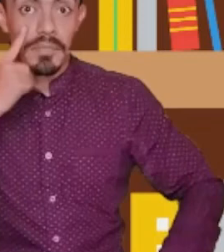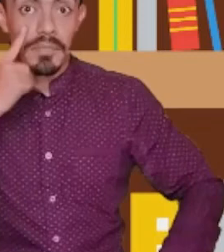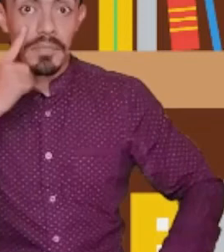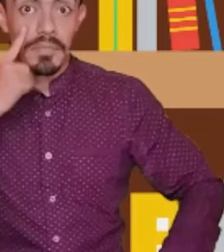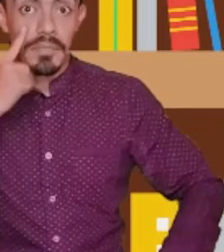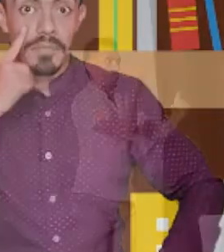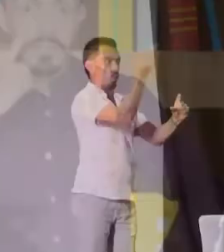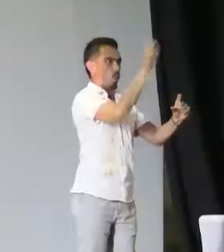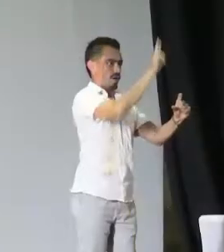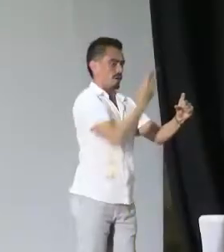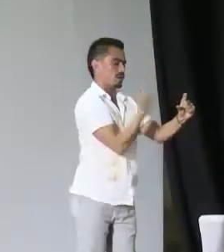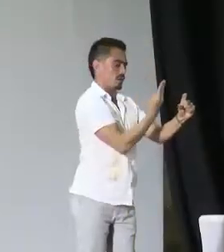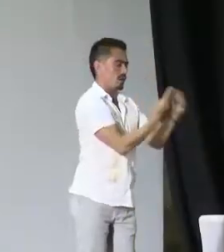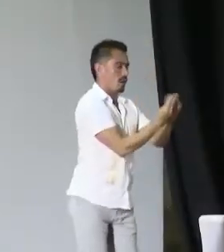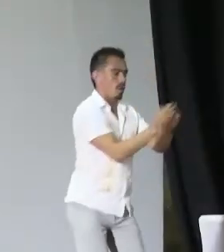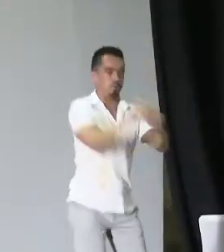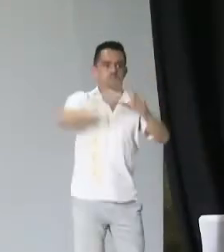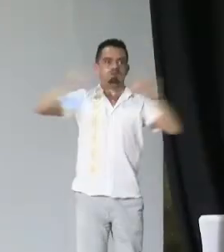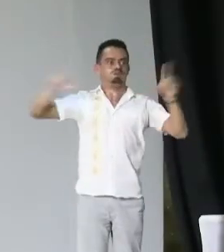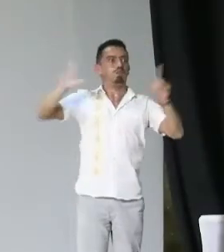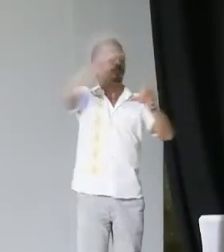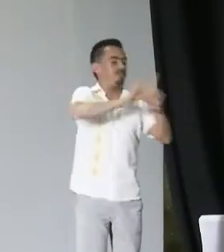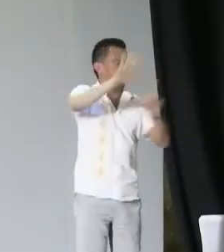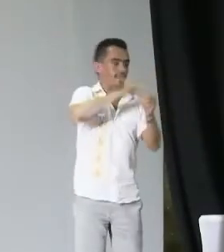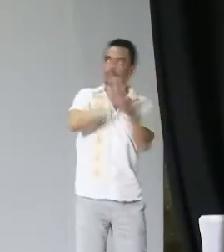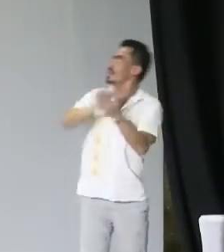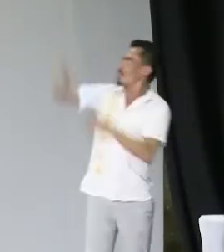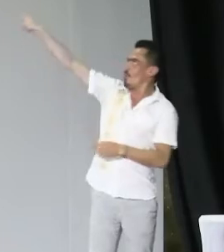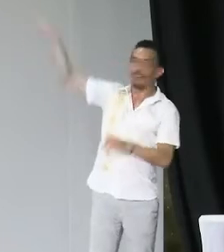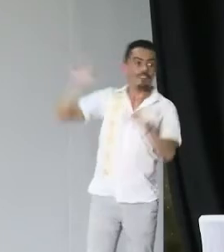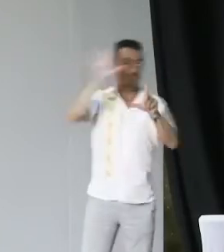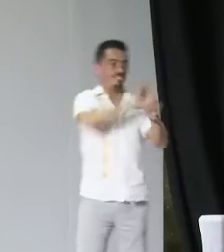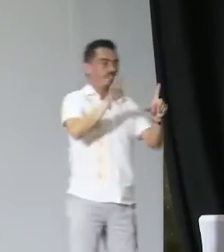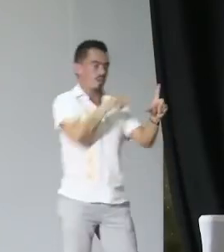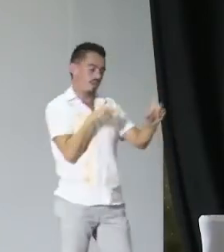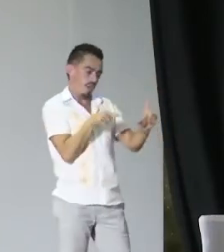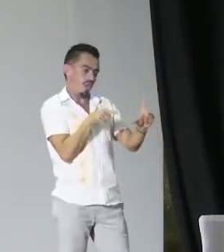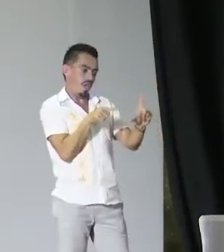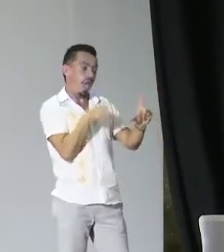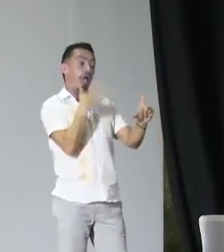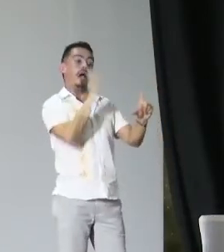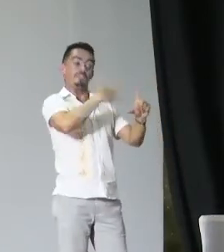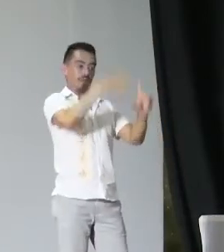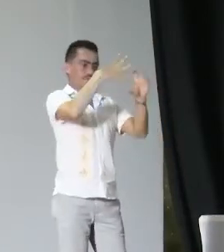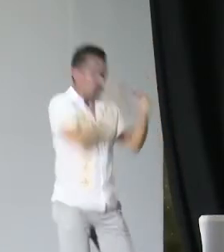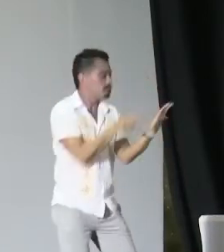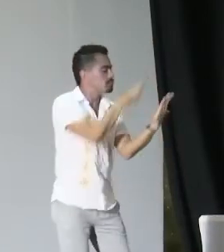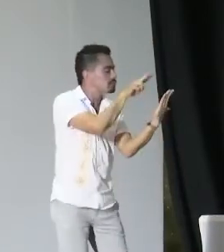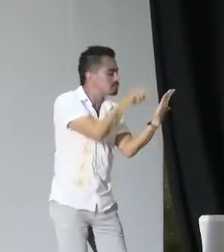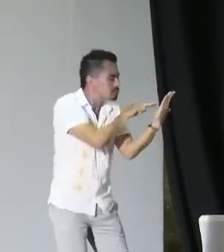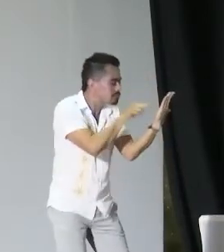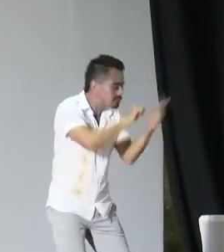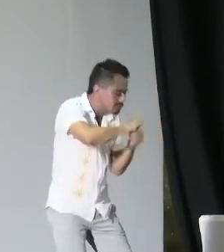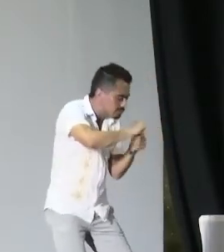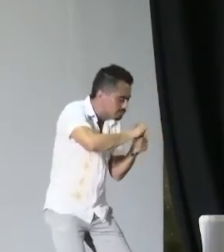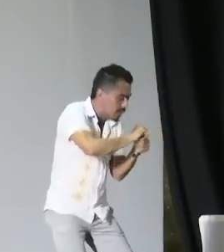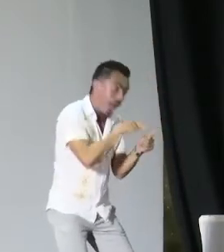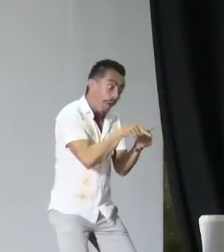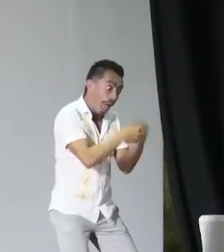Entonces, claro, el código QR lo pueden capturar ustedes desde el celular y ver ese video porque vamos a ver un trozo